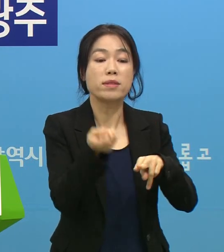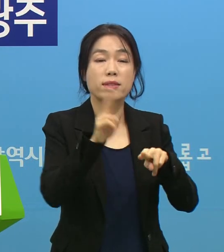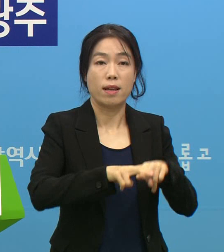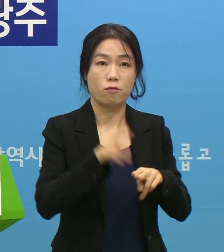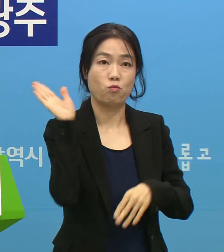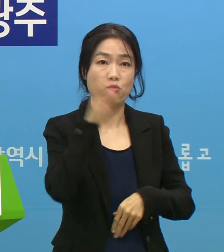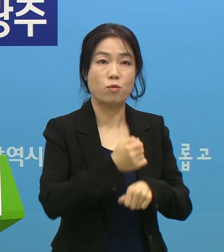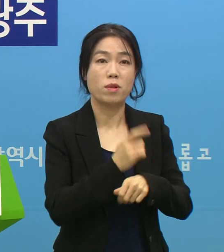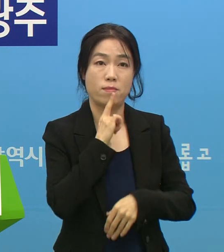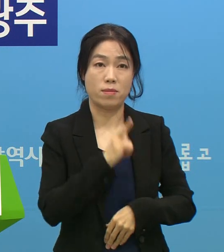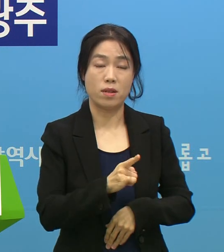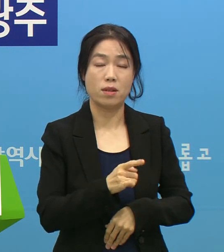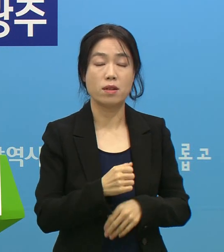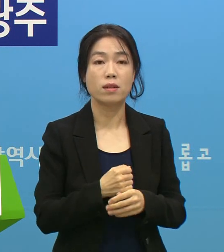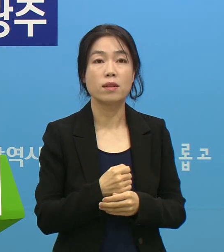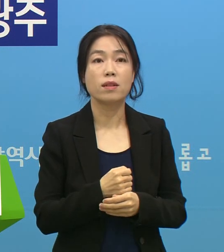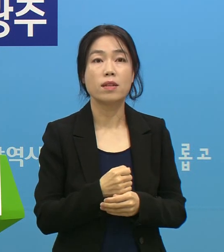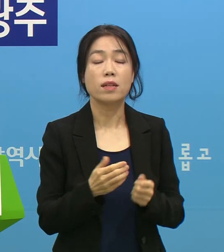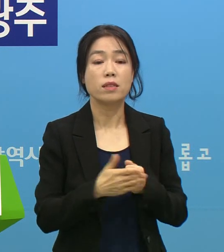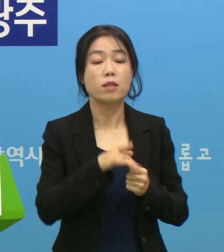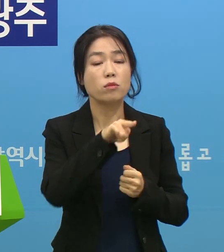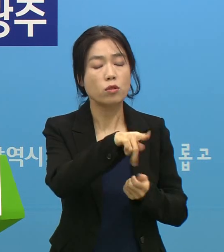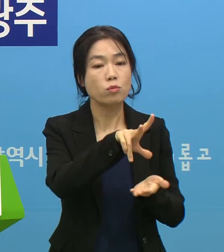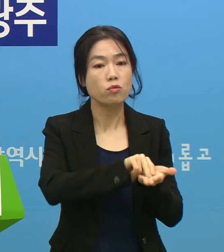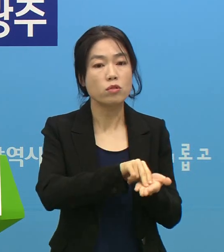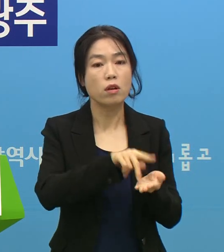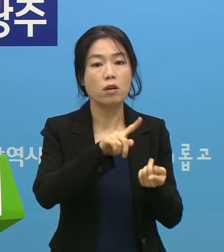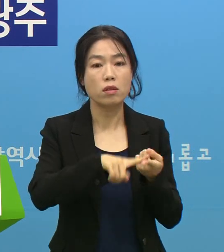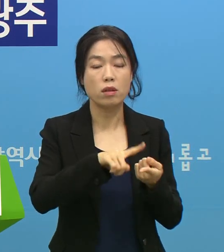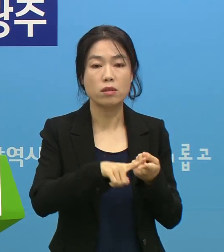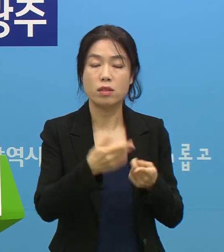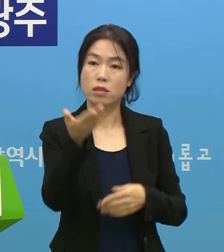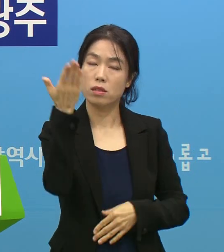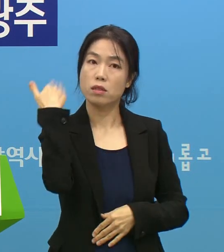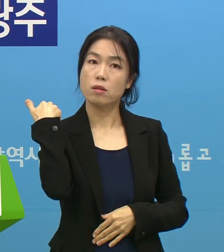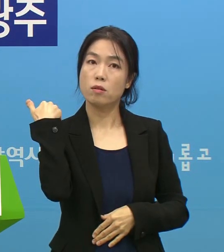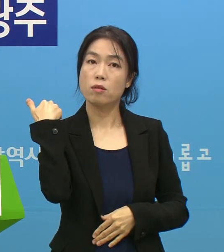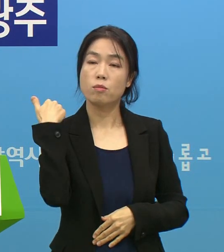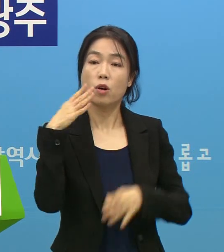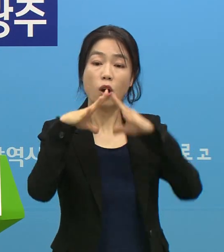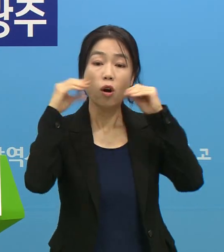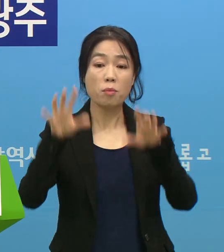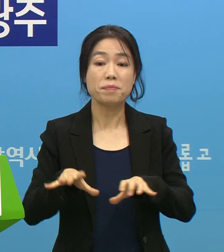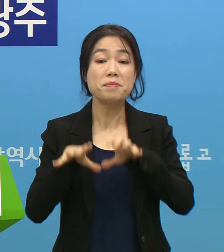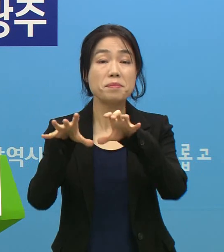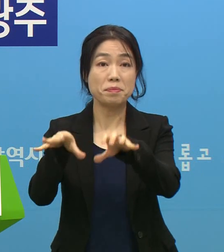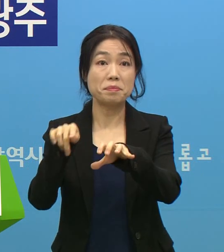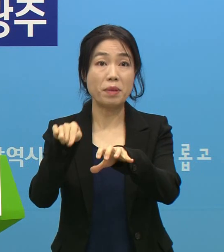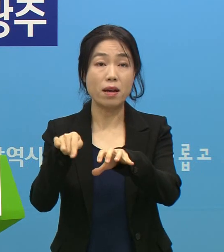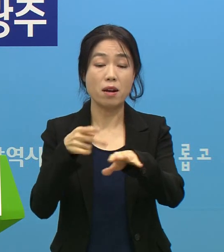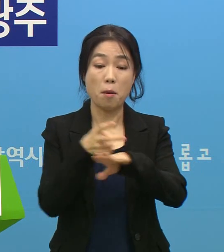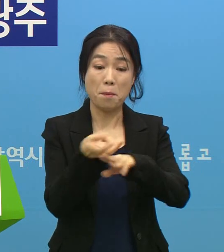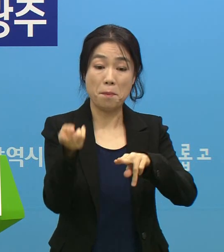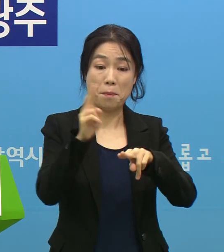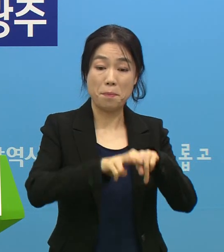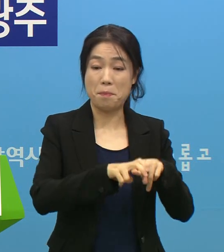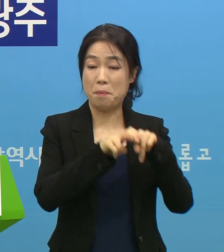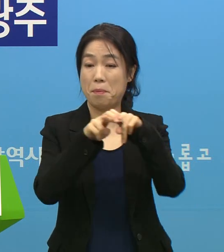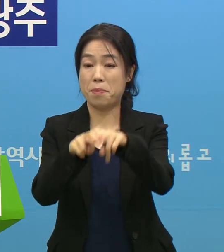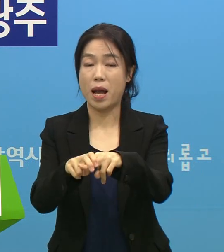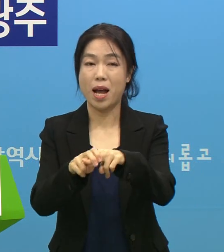출발했다고 합니다. 그래서 이 부분은 지난번에 저희들이 광화문 집회를 버스 타고